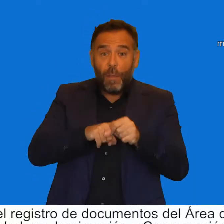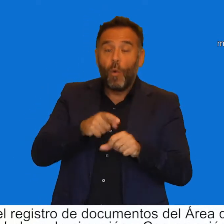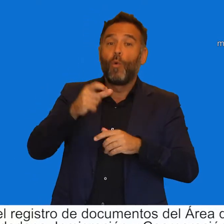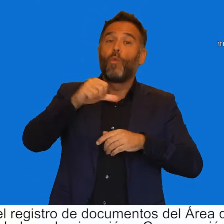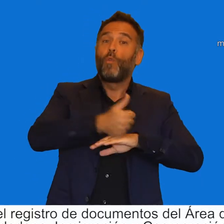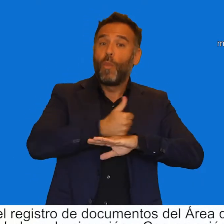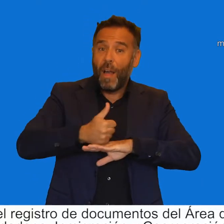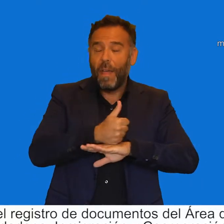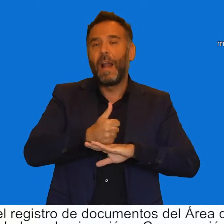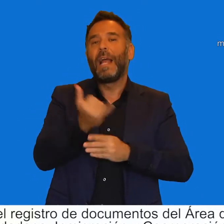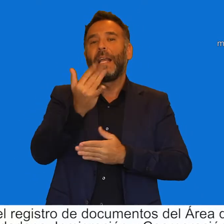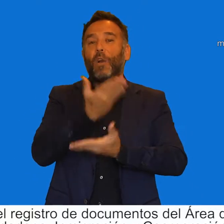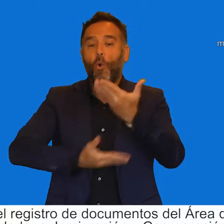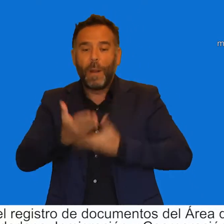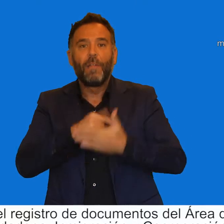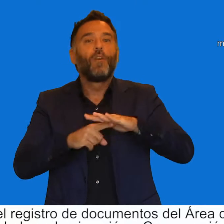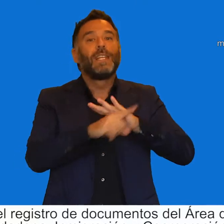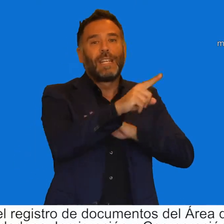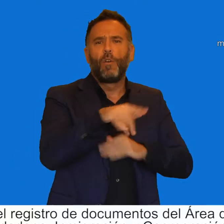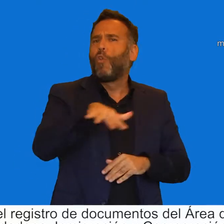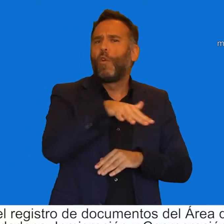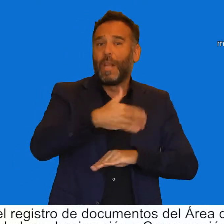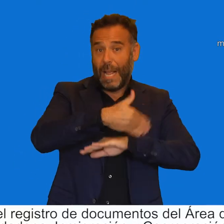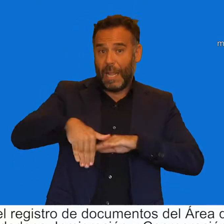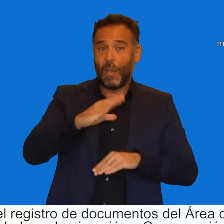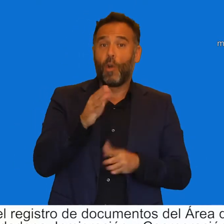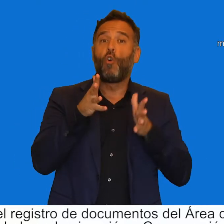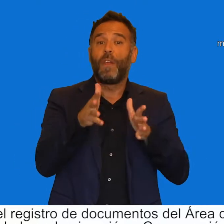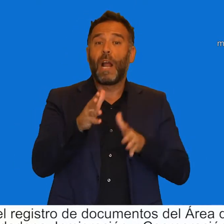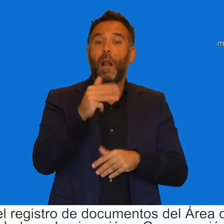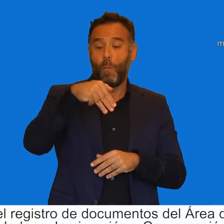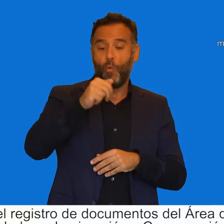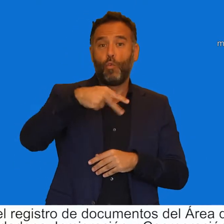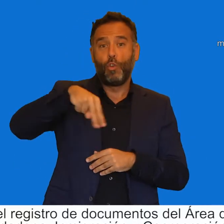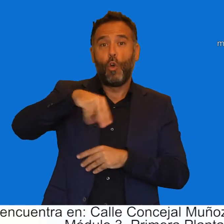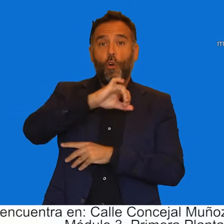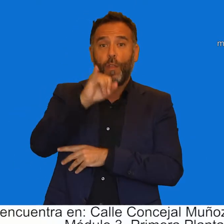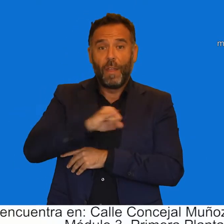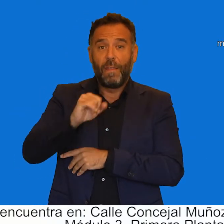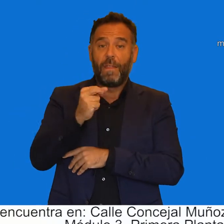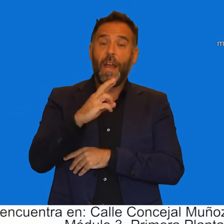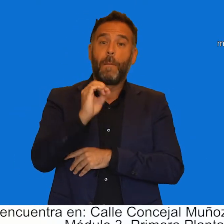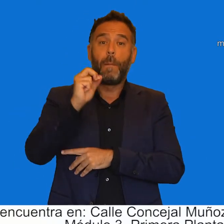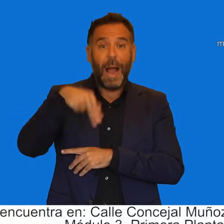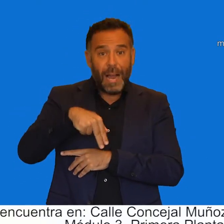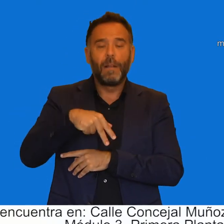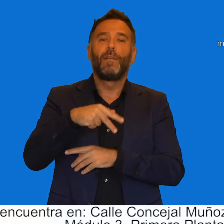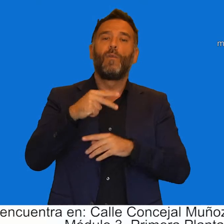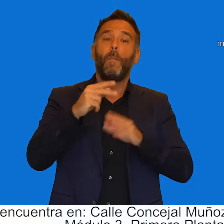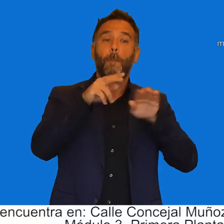Documentos del Área de Participación Ciudadana, Inmigración y Cooperación al Desarrollo. Se encuentra en calle Concejal Muñoz Cerván,